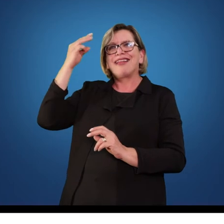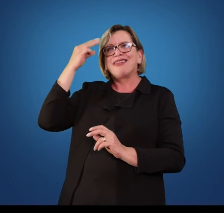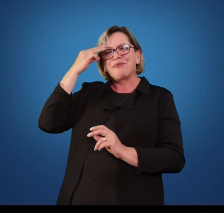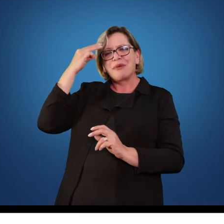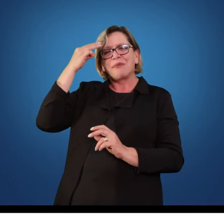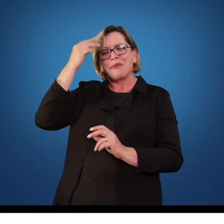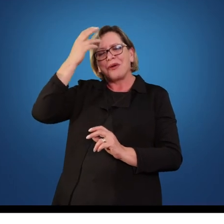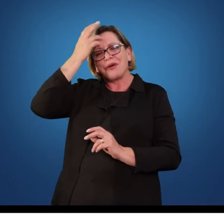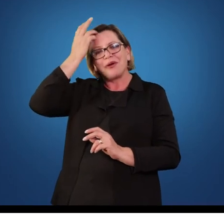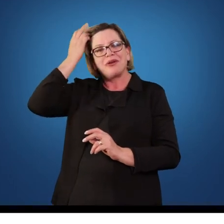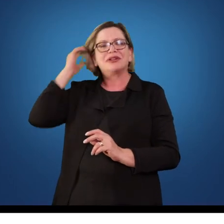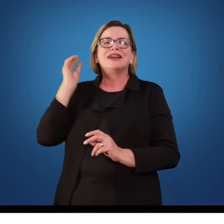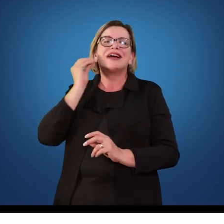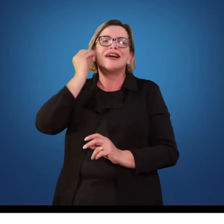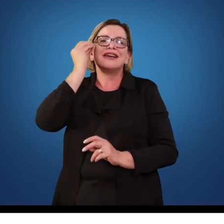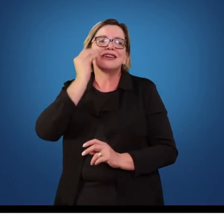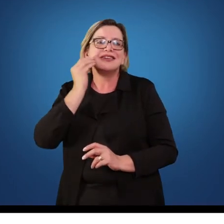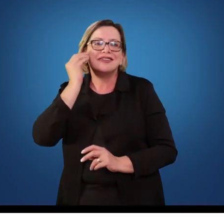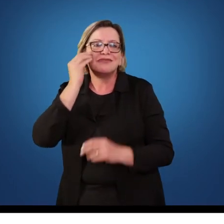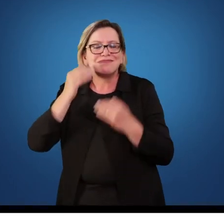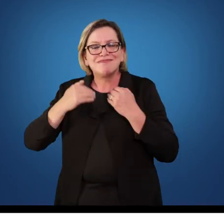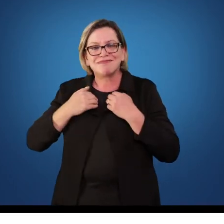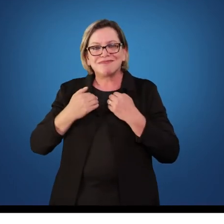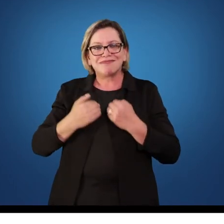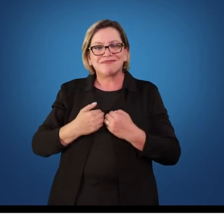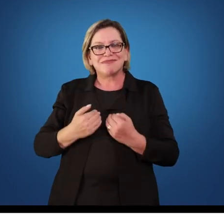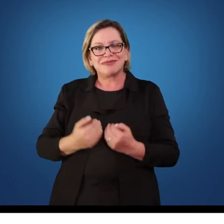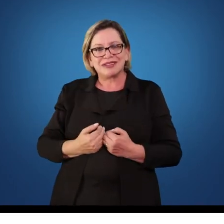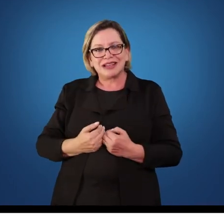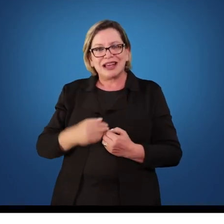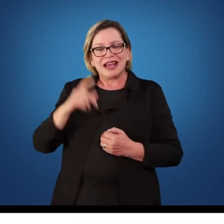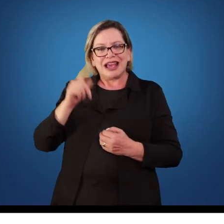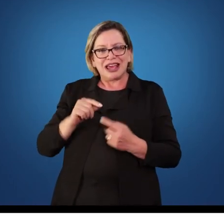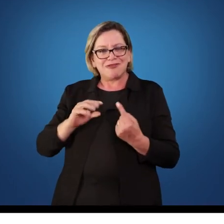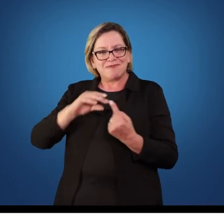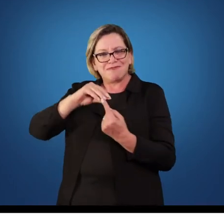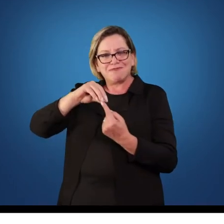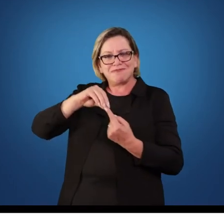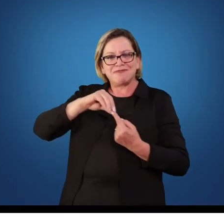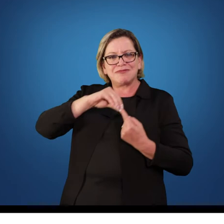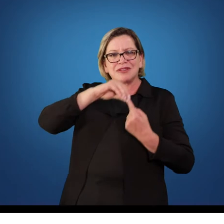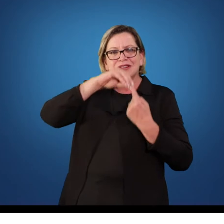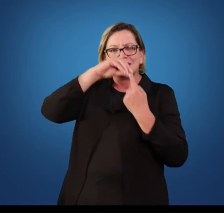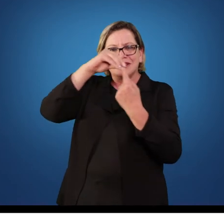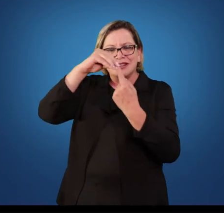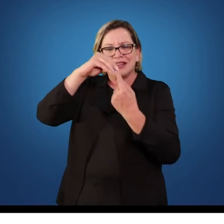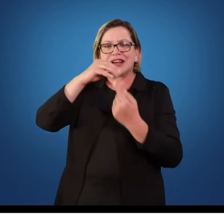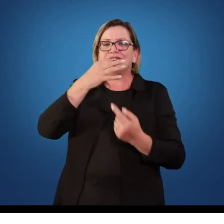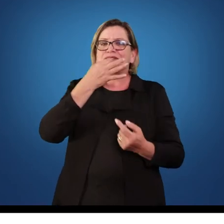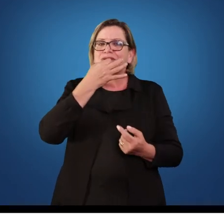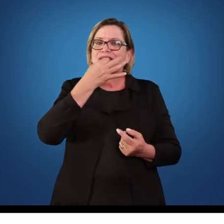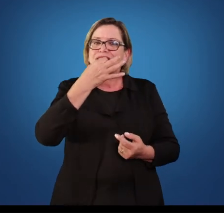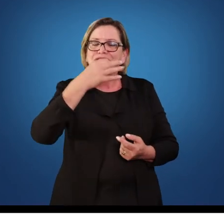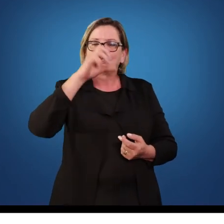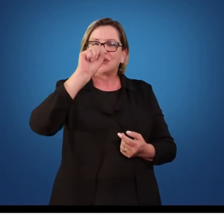sobre as experiências corporais, esse é o eixo central da abordagem crítico-superadora, professor, que é a